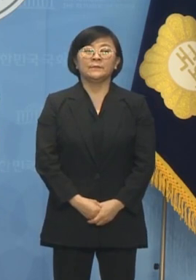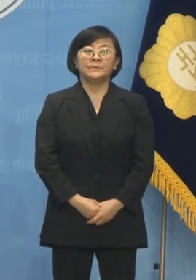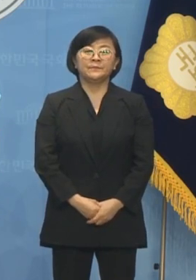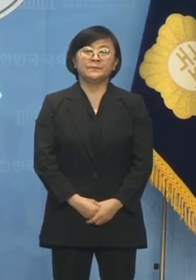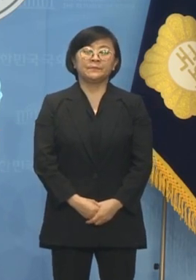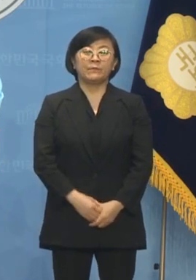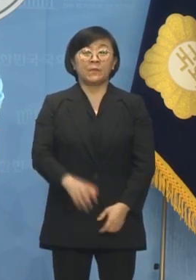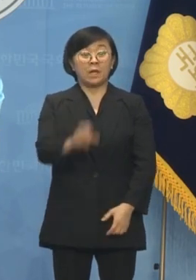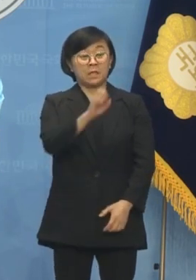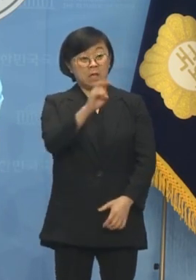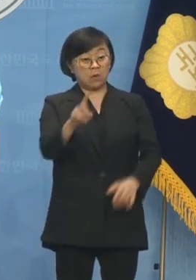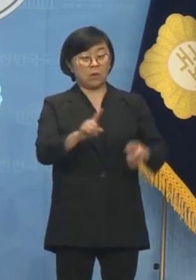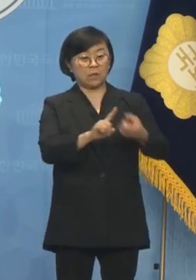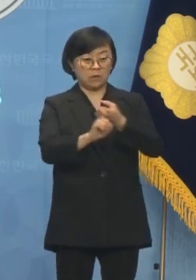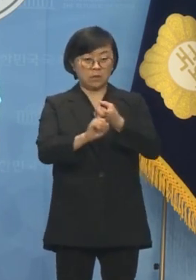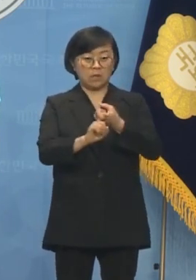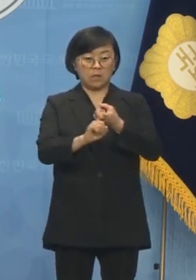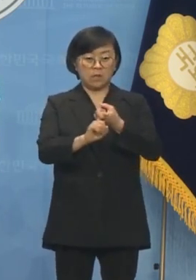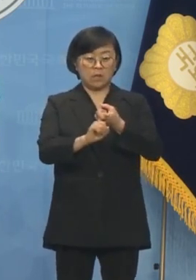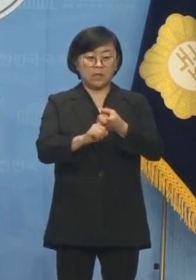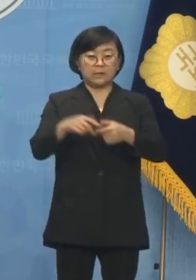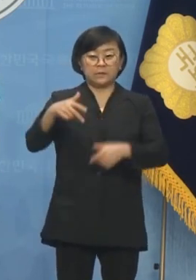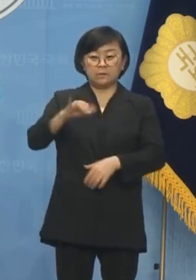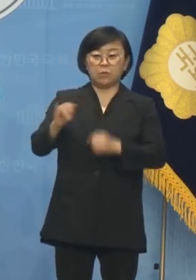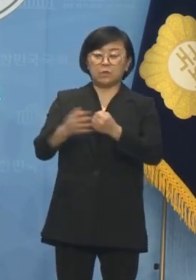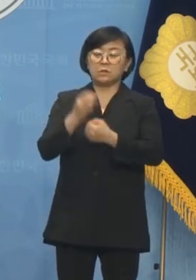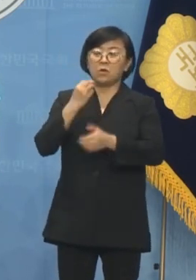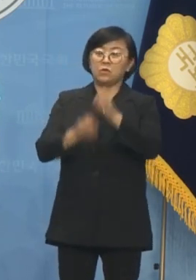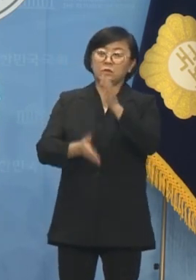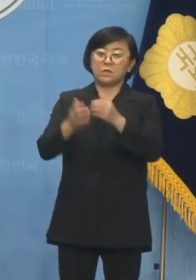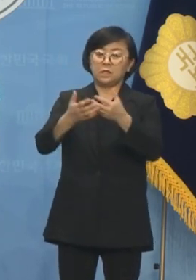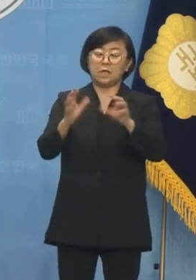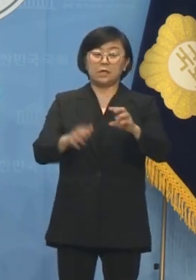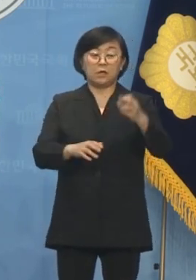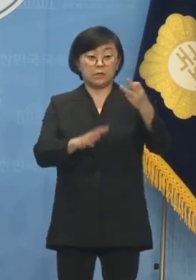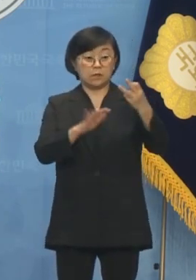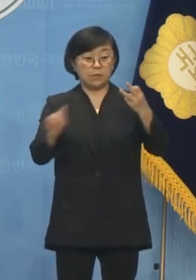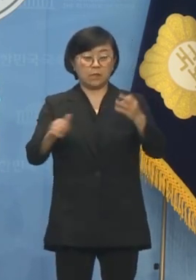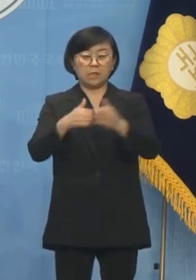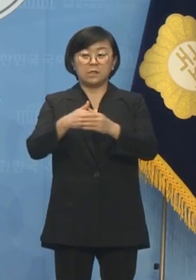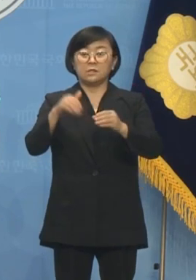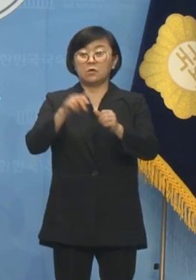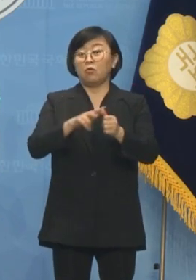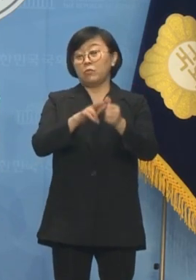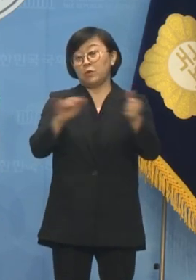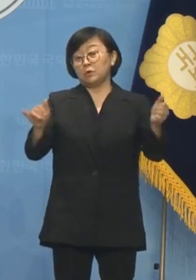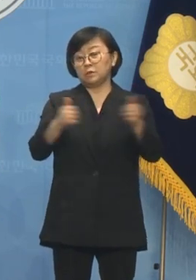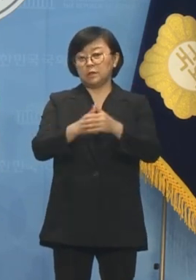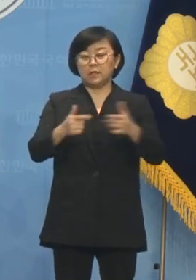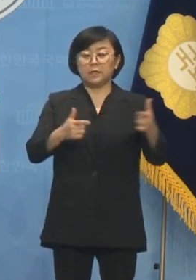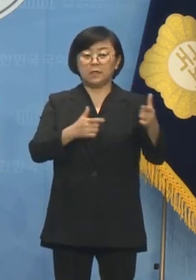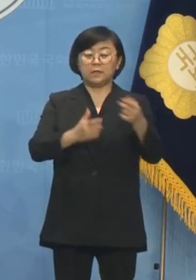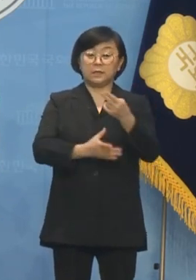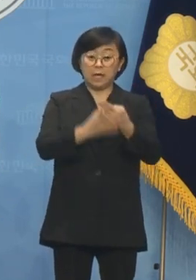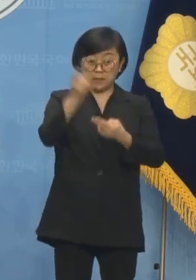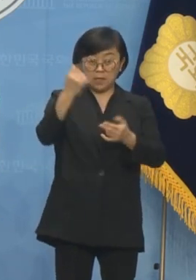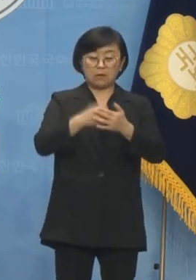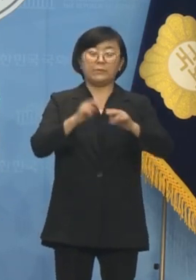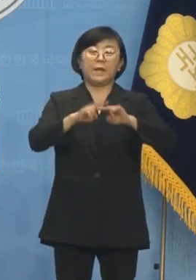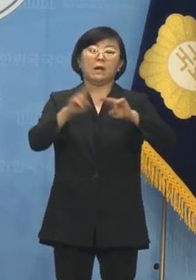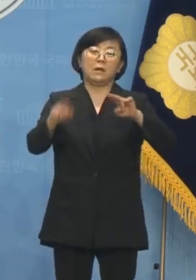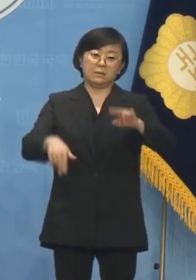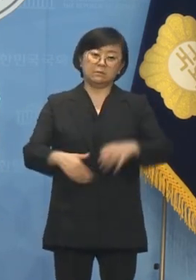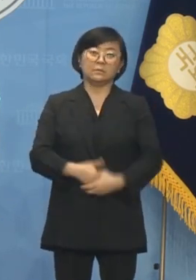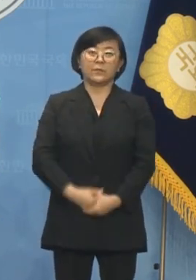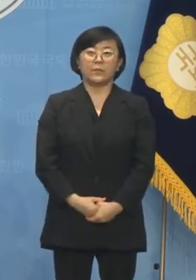야권의 연대연합 과정에 진보당 서울시당 13명의 총선 후보들이 단일화를 실현하고 용태하였습니다.